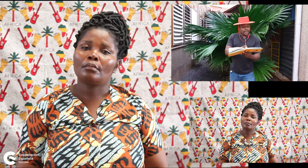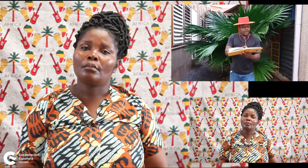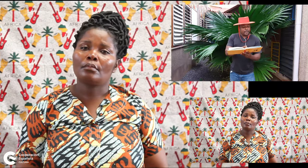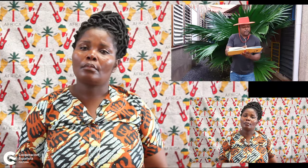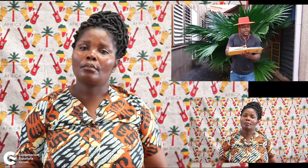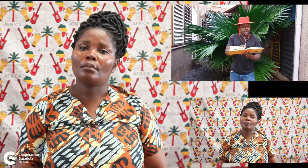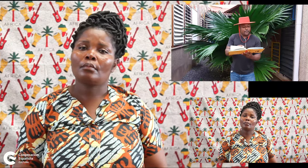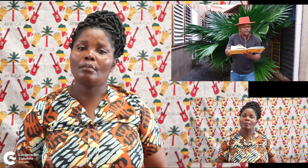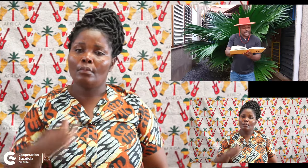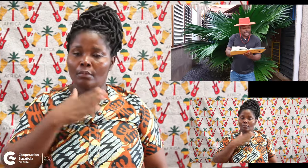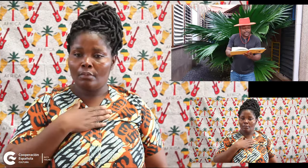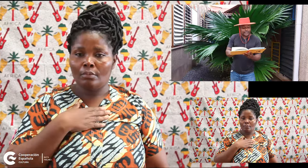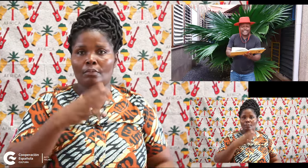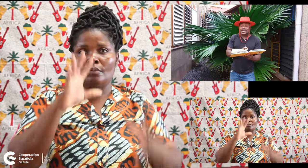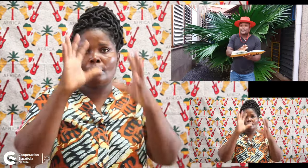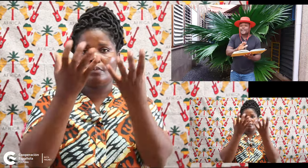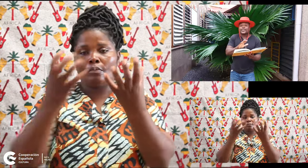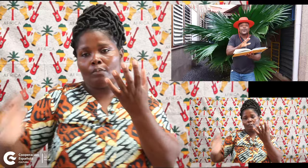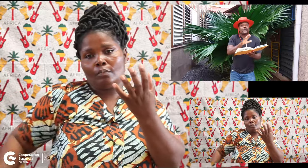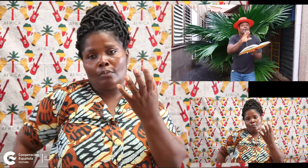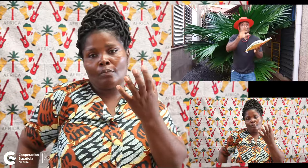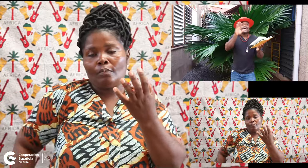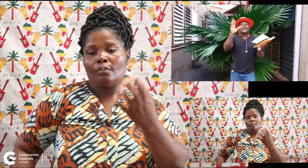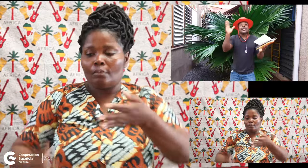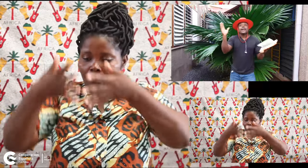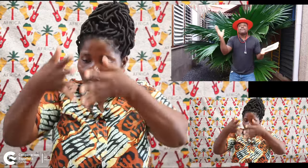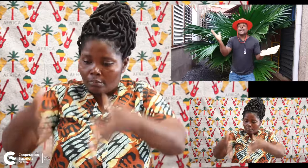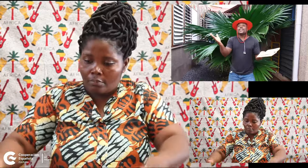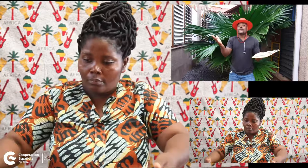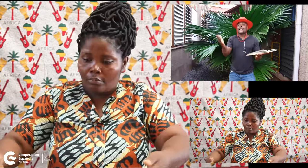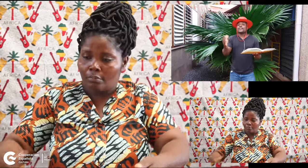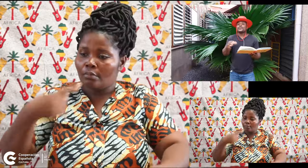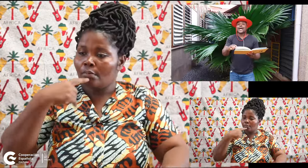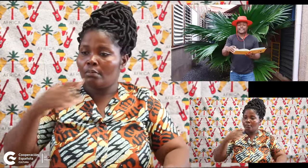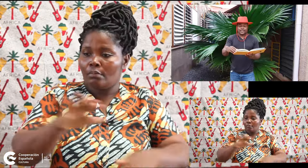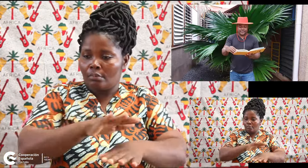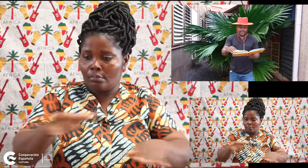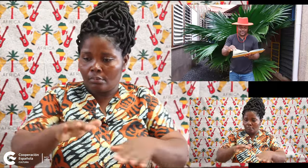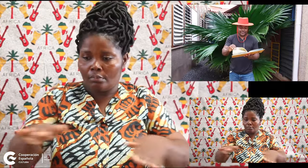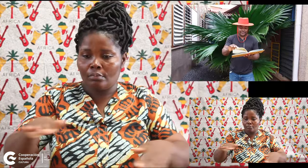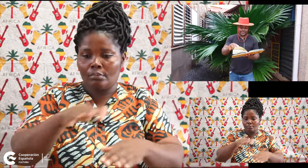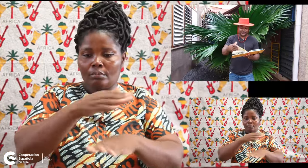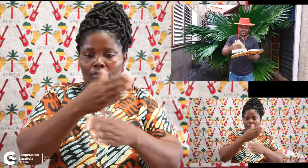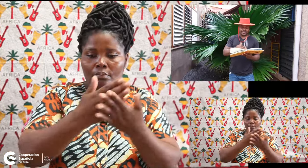Mi pompis desapareció en medio de la ciudad.